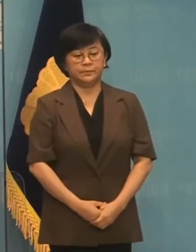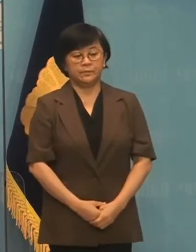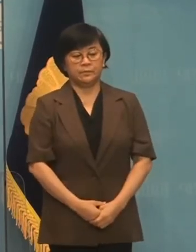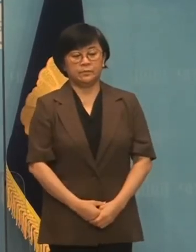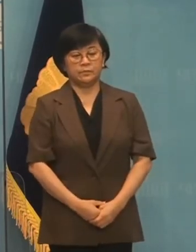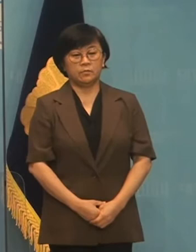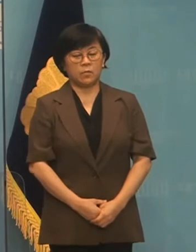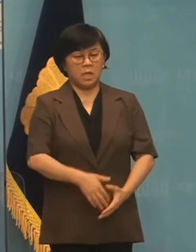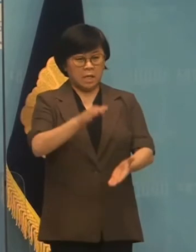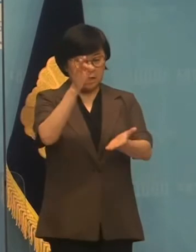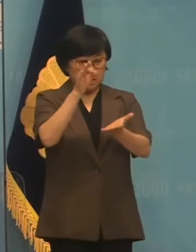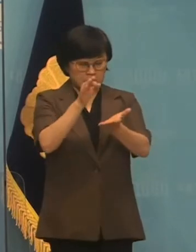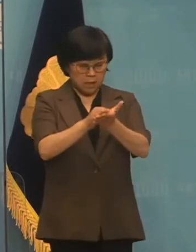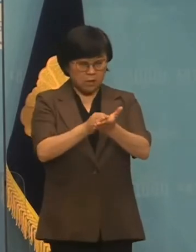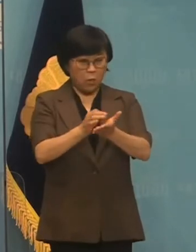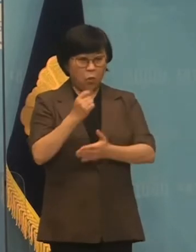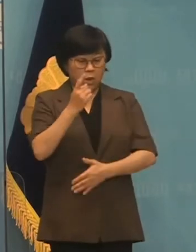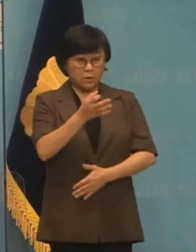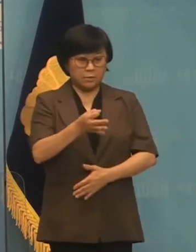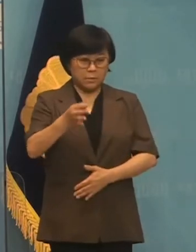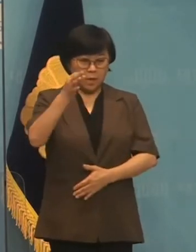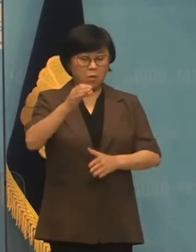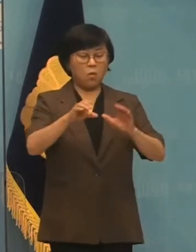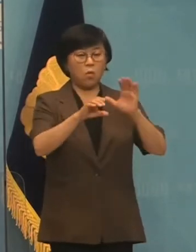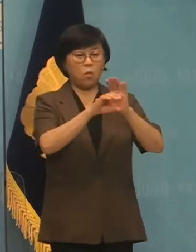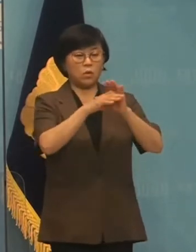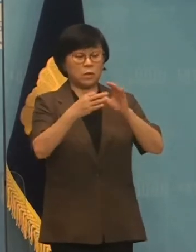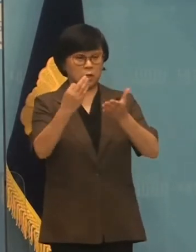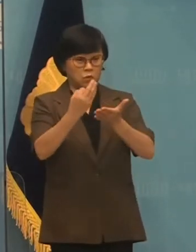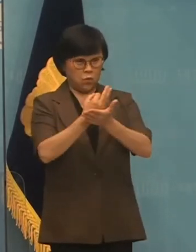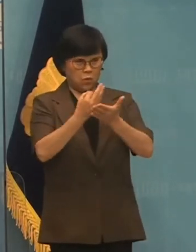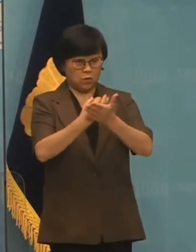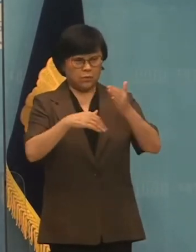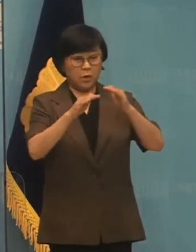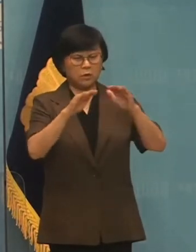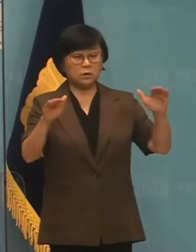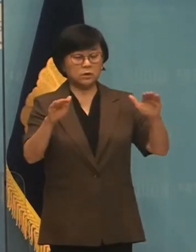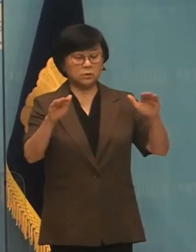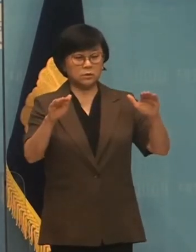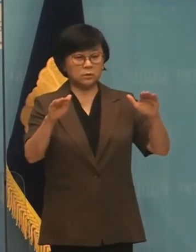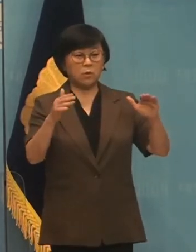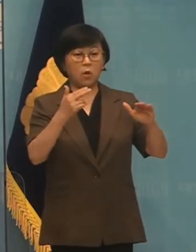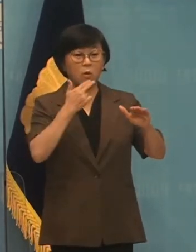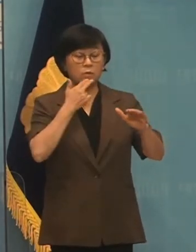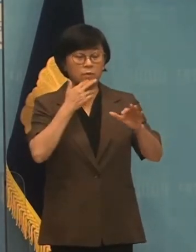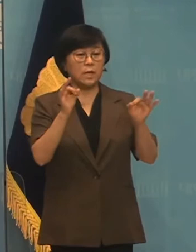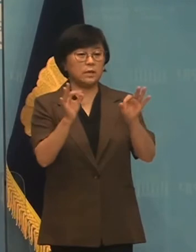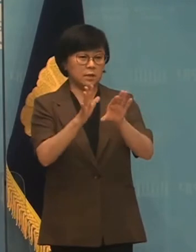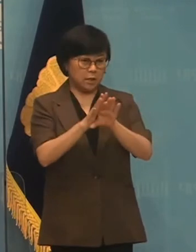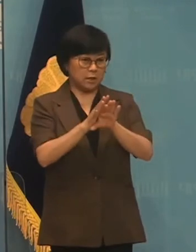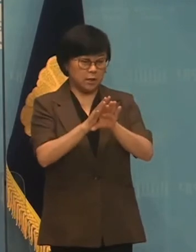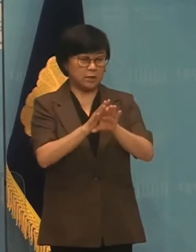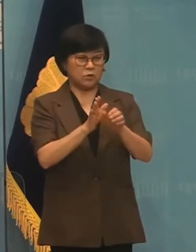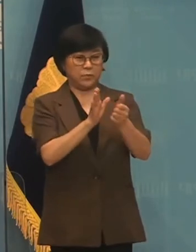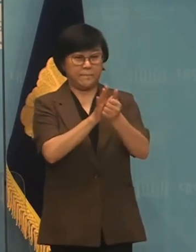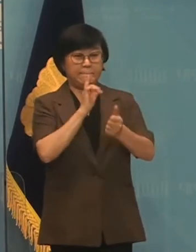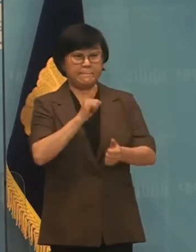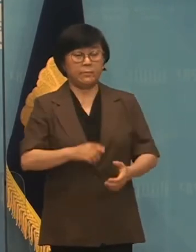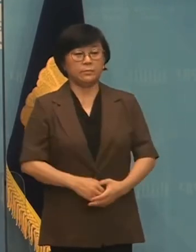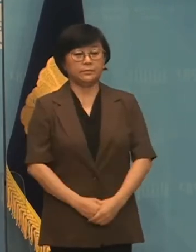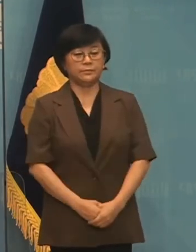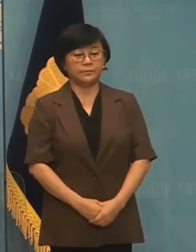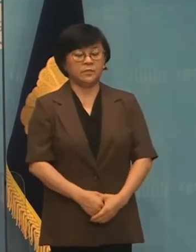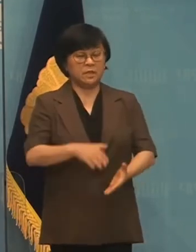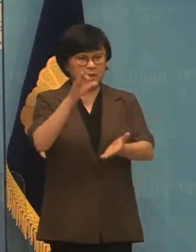최저임금 인상, 코로나 소득 불평등을 줄이는 가장 확실한 재난지원입니다. 어제